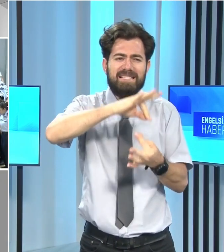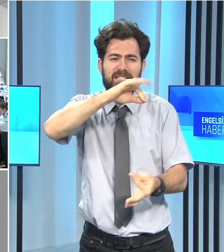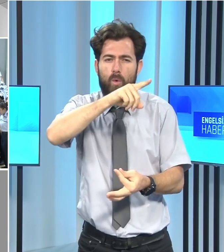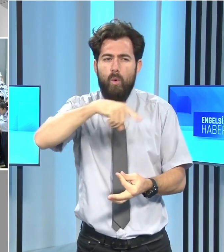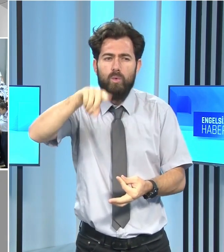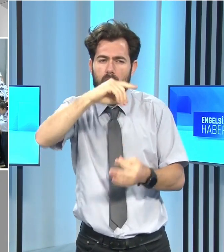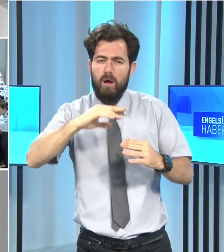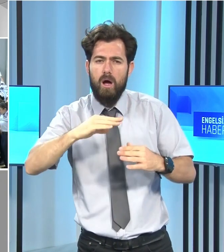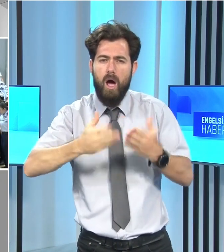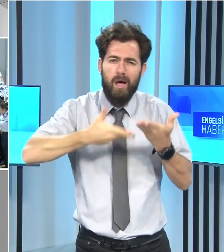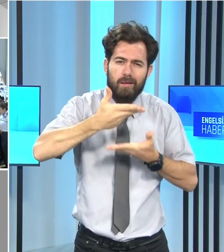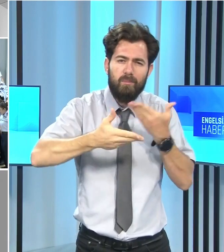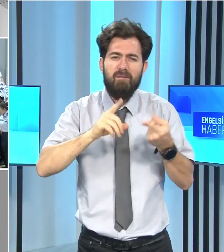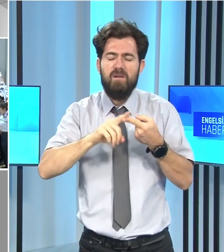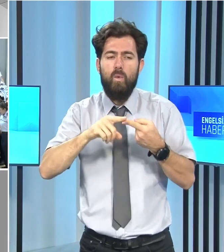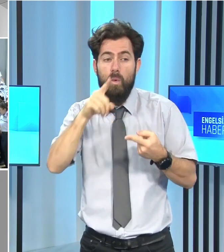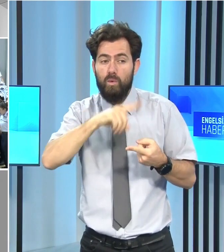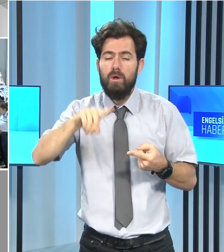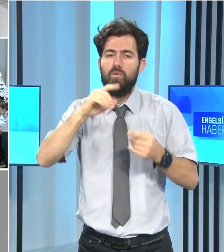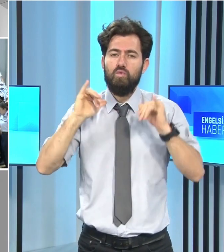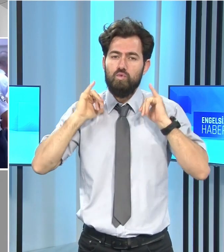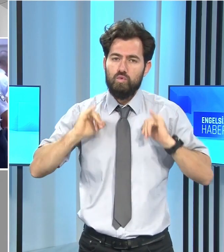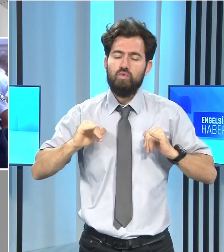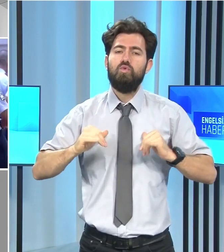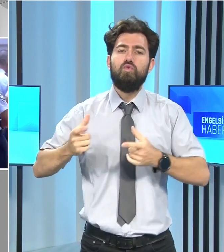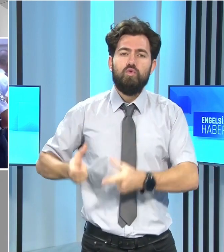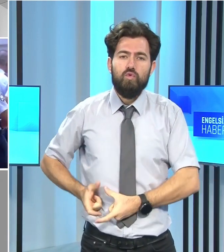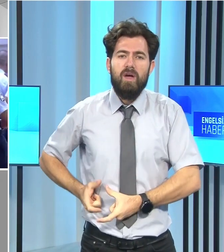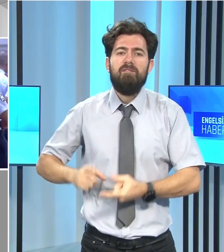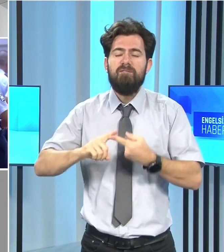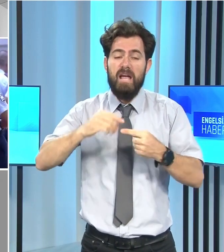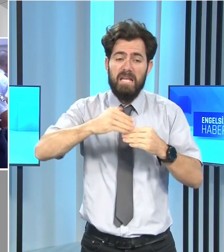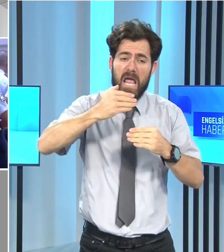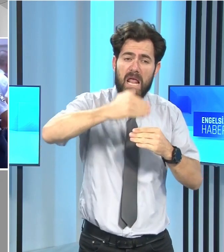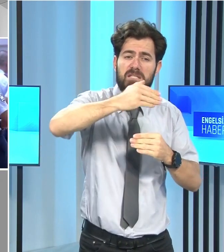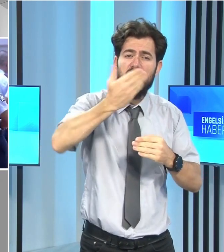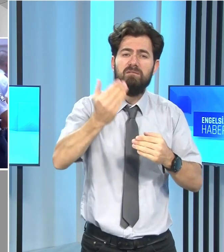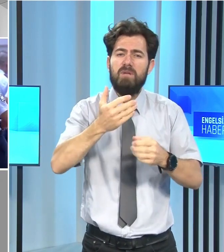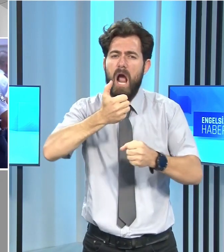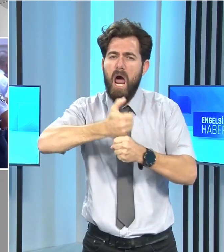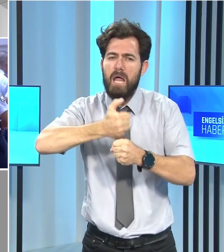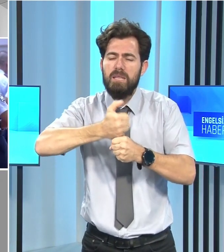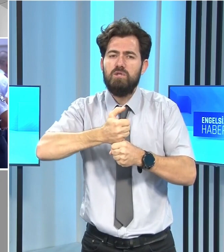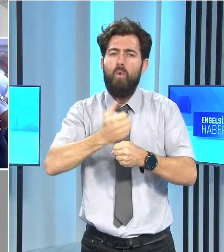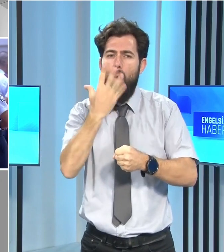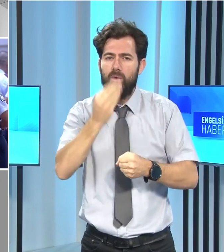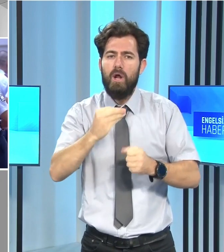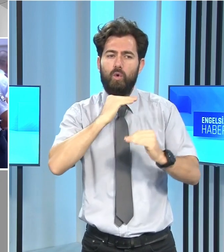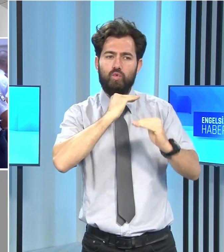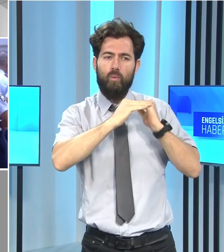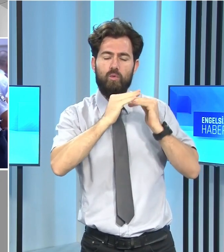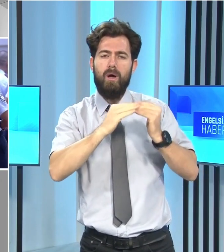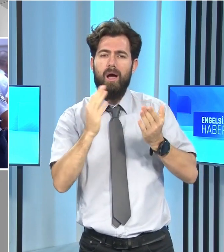ve onları huzurun, güvenin ve geleceğin teminatı olarak topluma kazandırmak